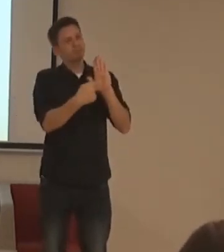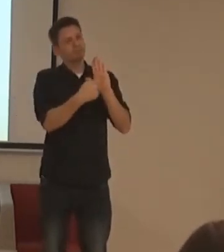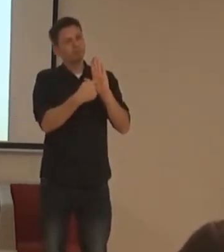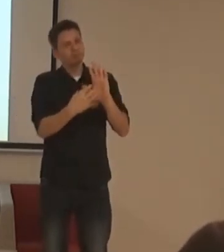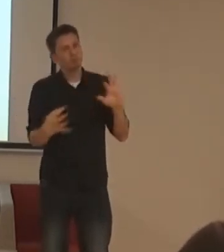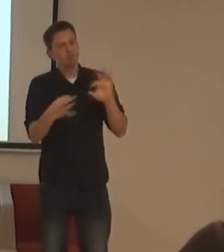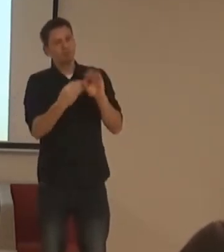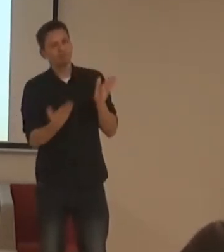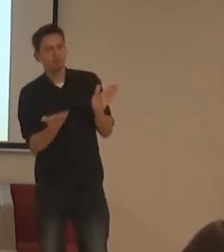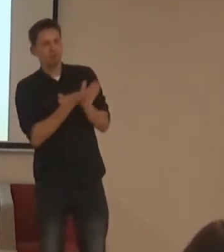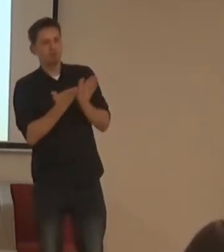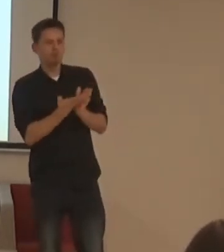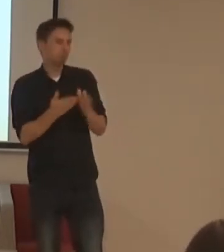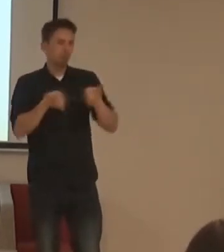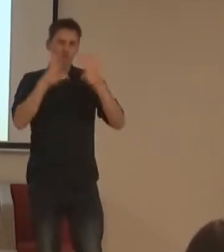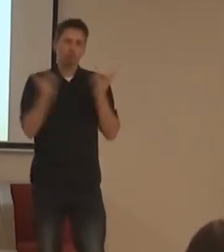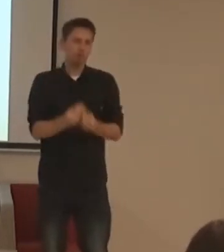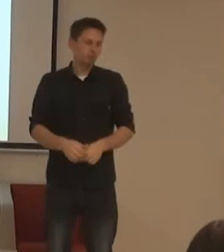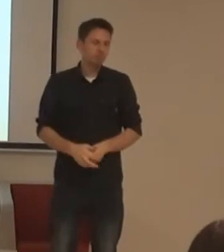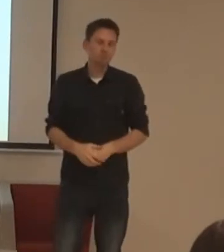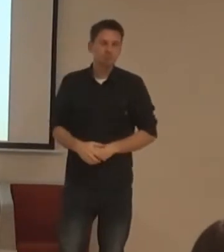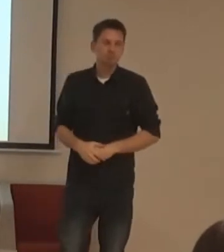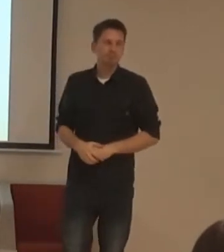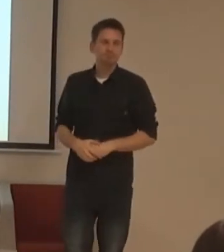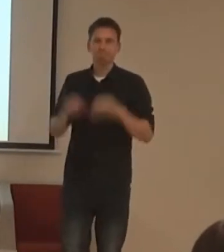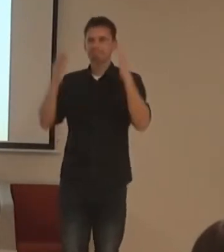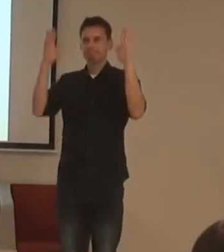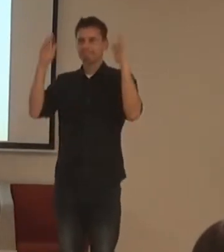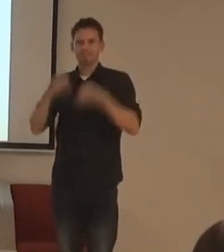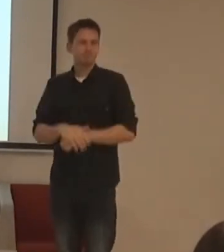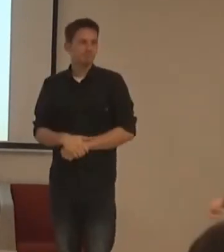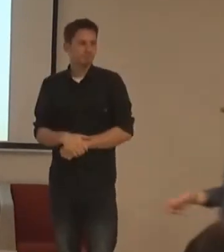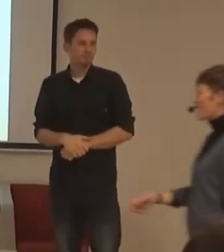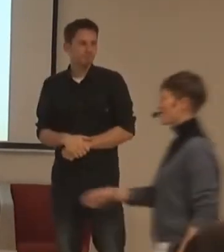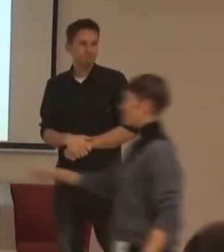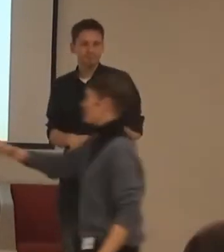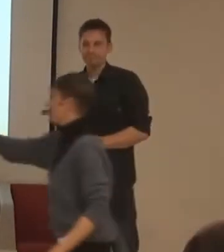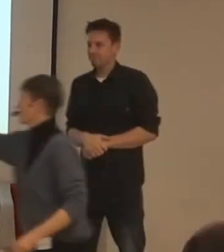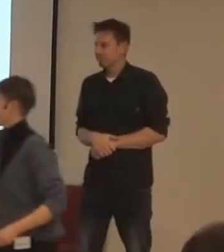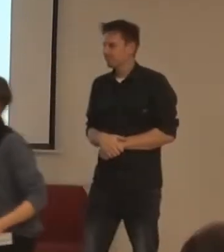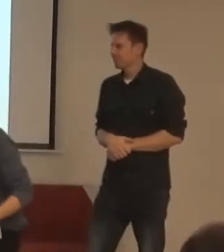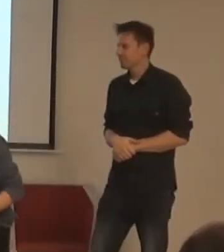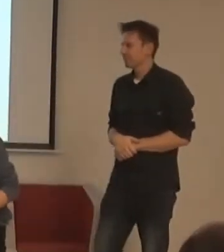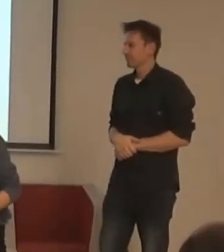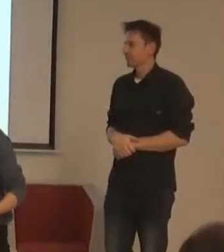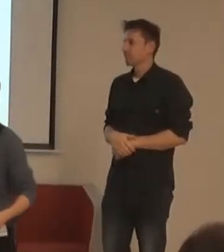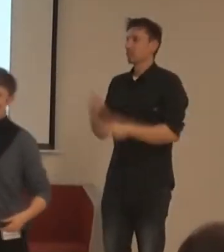A to je všechno. Moc vám děkujeme. Děkujeme skupině Běžáků.